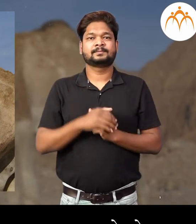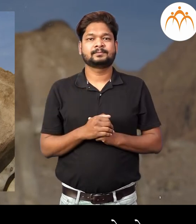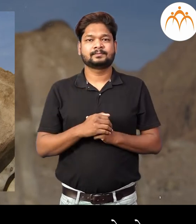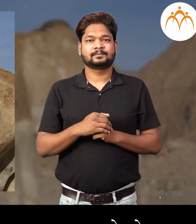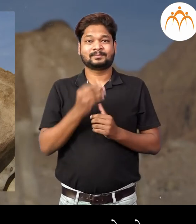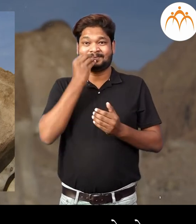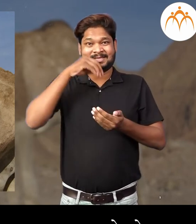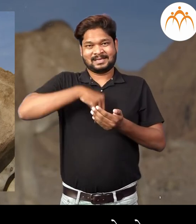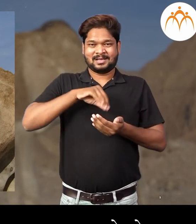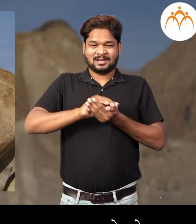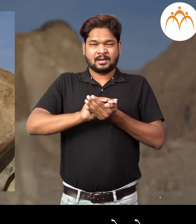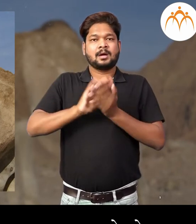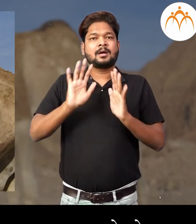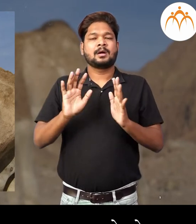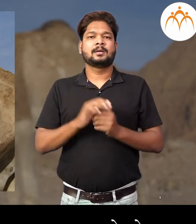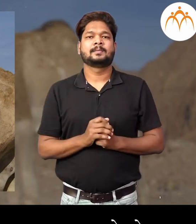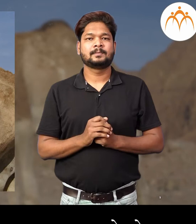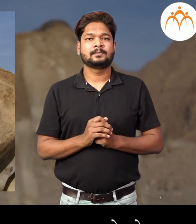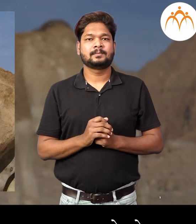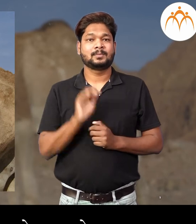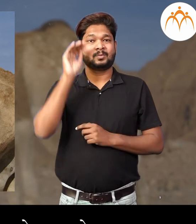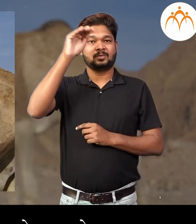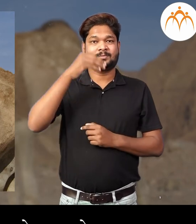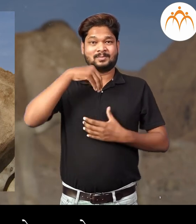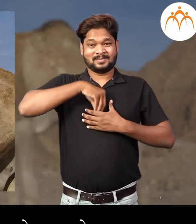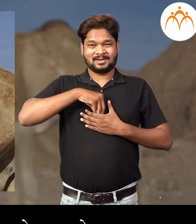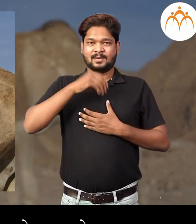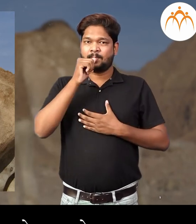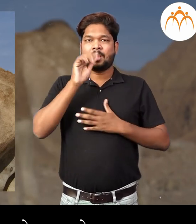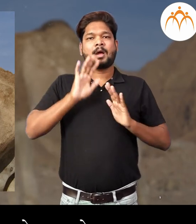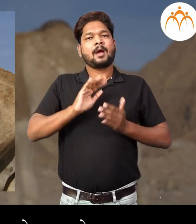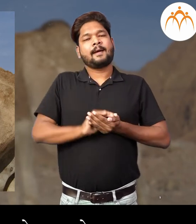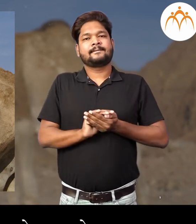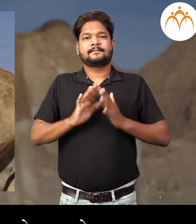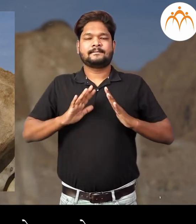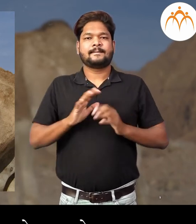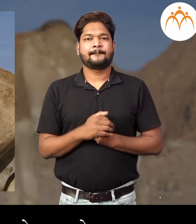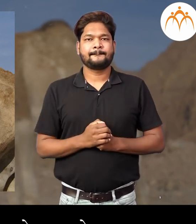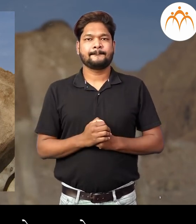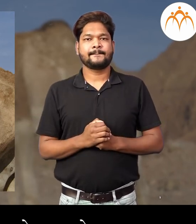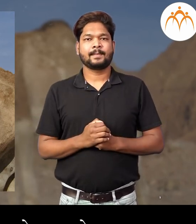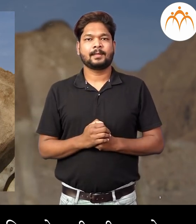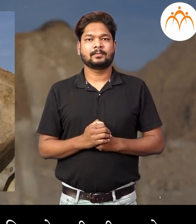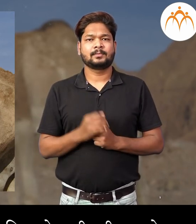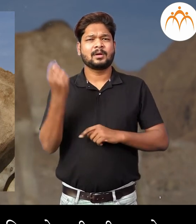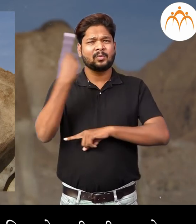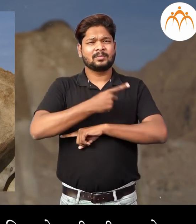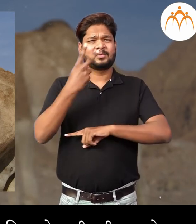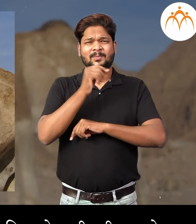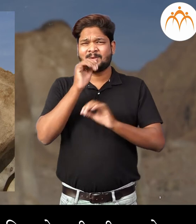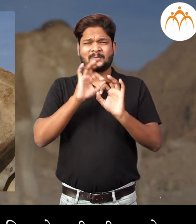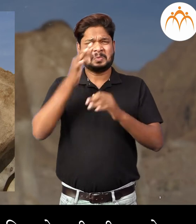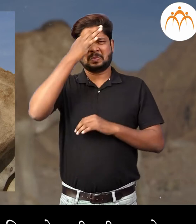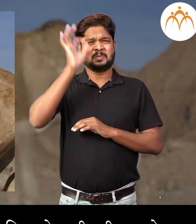अन्न साठुन ठेवने उन्ट शरीराथ पाणी ही साठुन ठेव शकतो त्या मुले त्यला